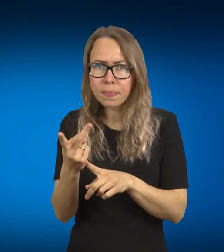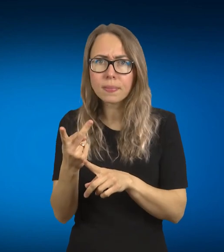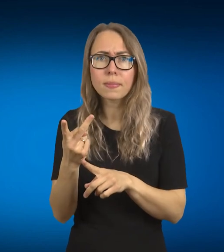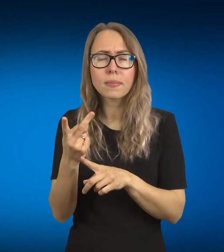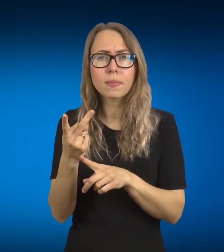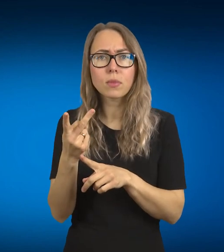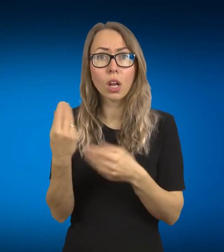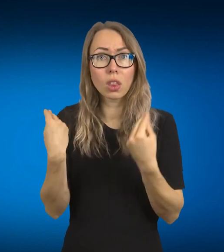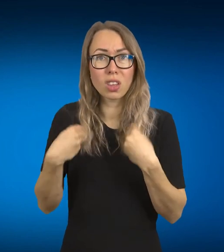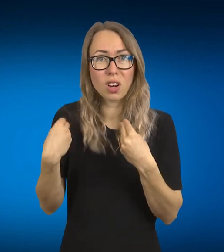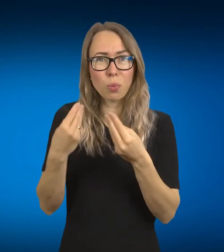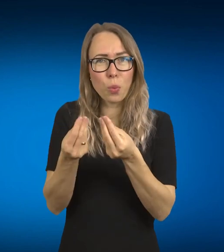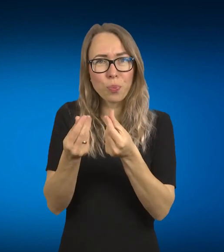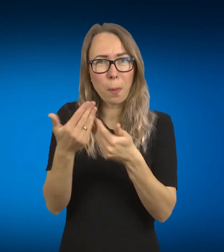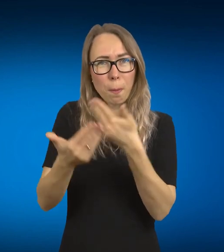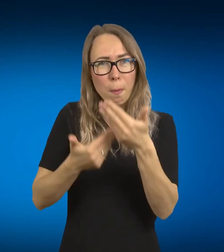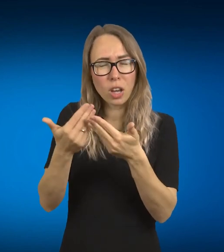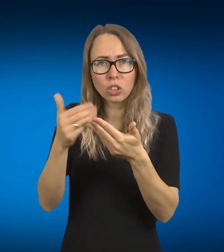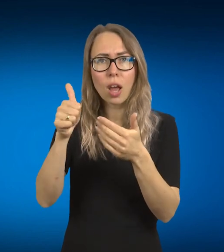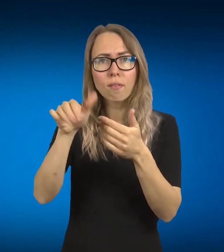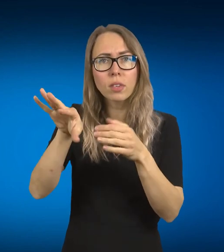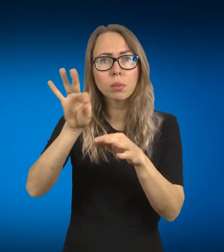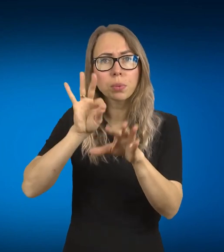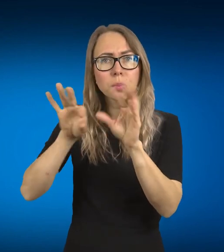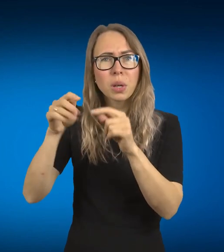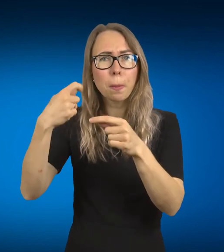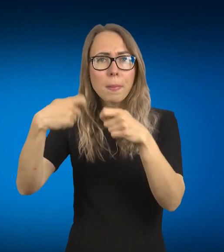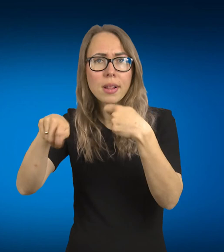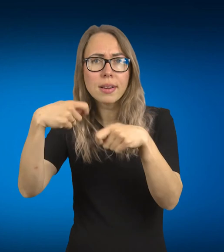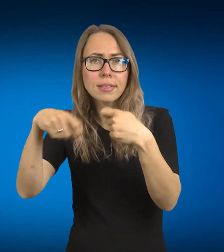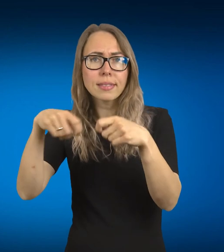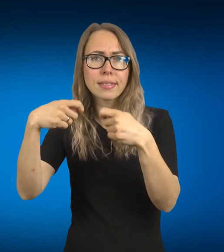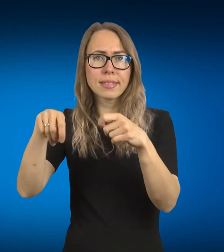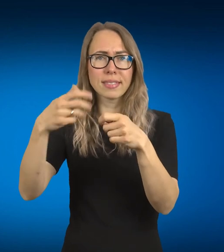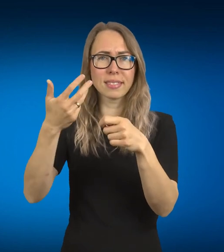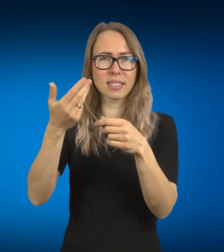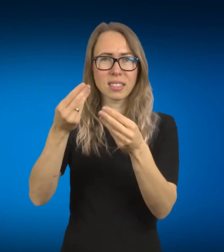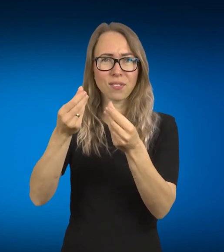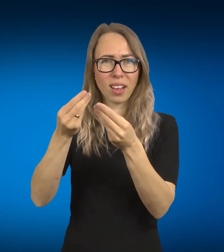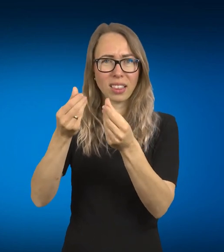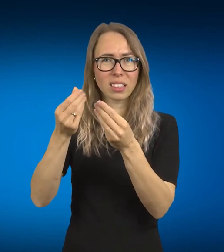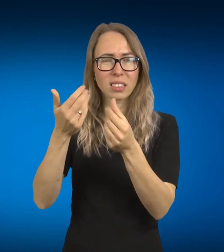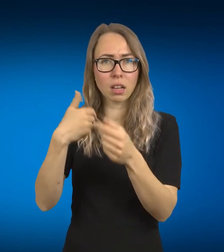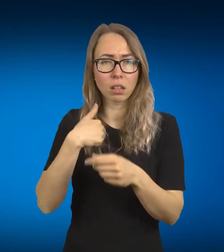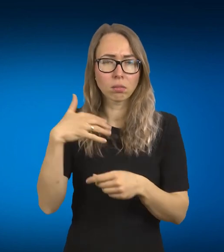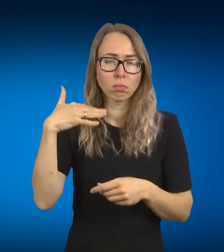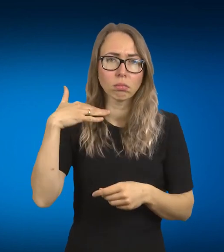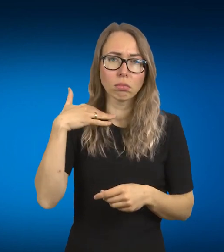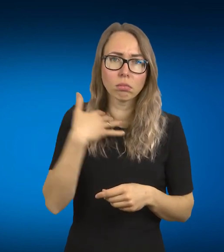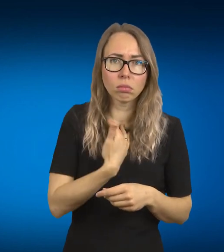audinius surinkam iš perteklinės tekstilės, iš didžiųjų gamintojų, kur aš net nustebau, kiek jos jie turi, nes yra tikrai,